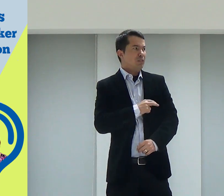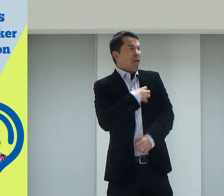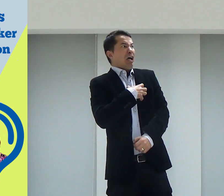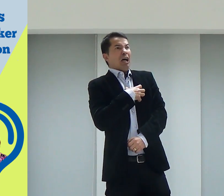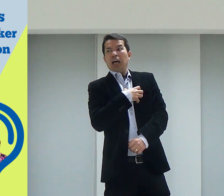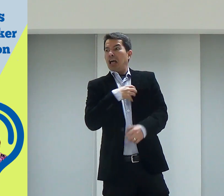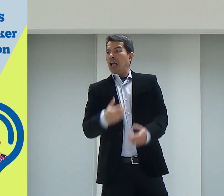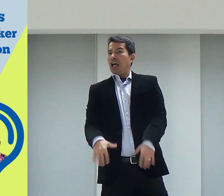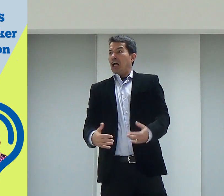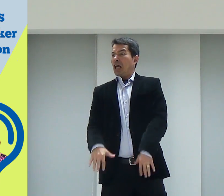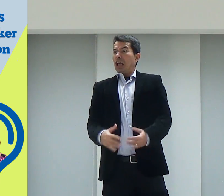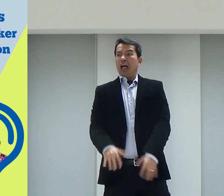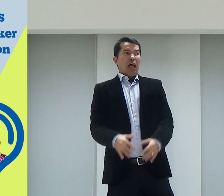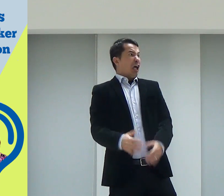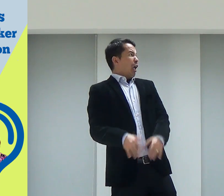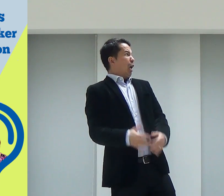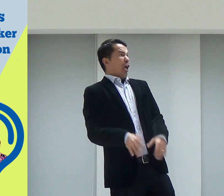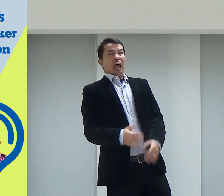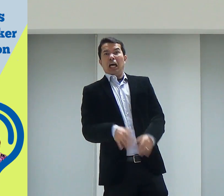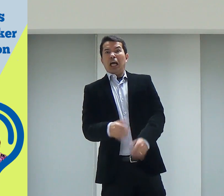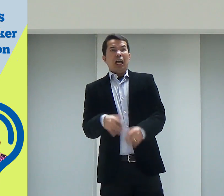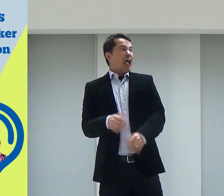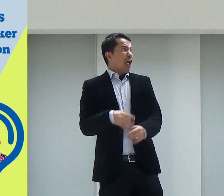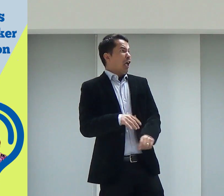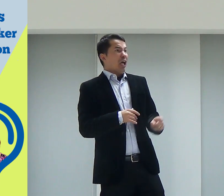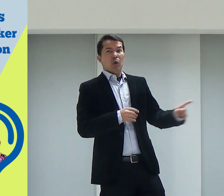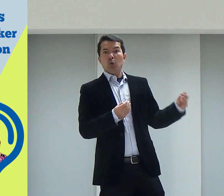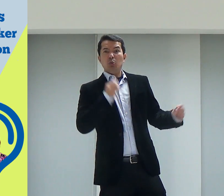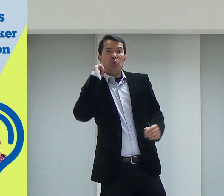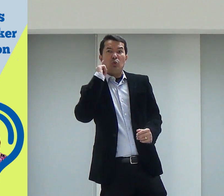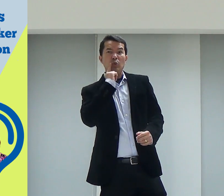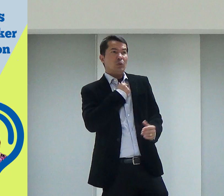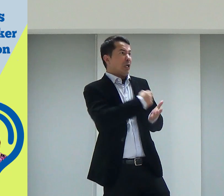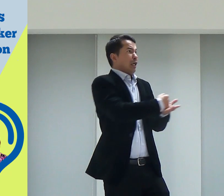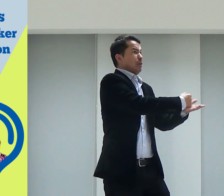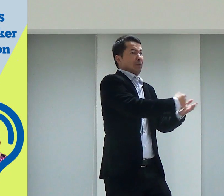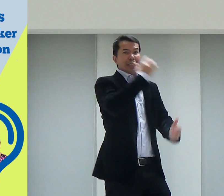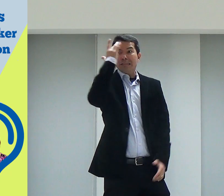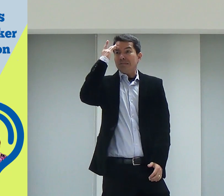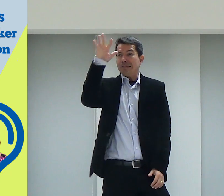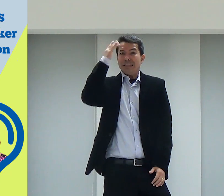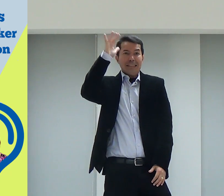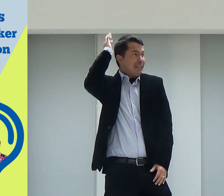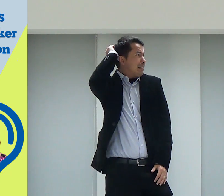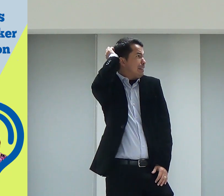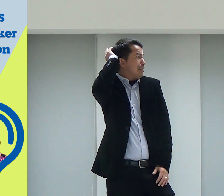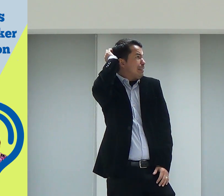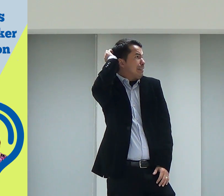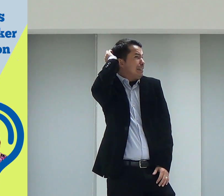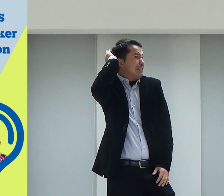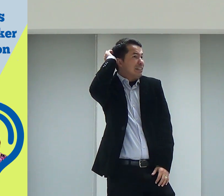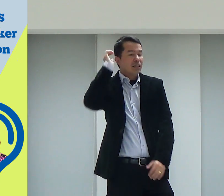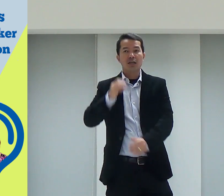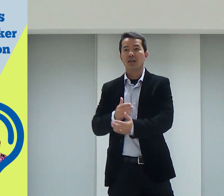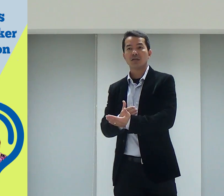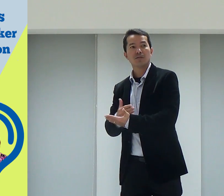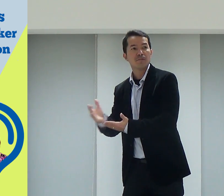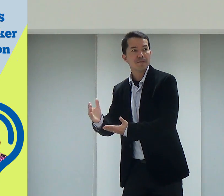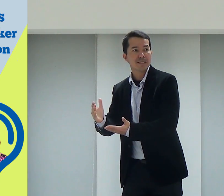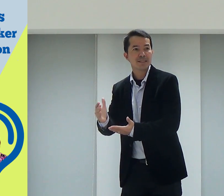E ela olhou, nossa, então, como que pode? Como é que eu vou ajudar eles? Eles são surdos. Ai, não sei o que fazer.